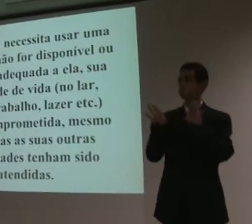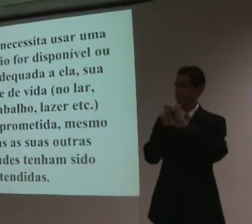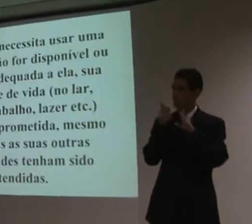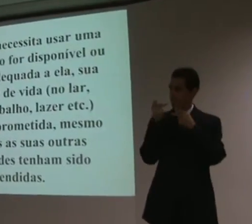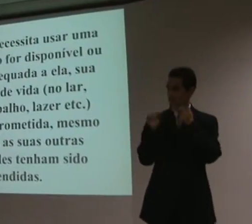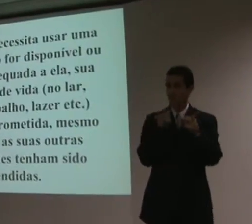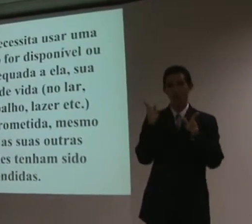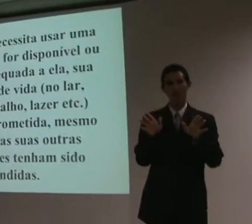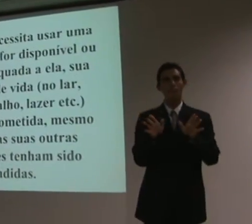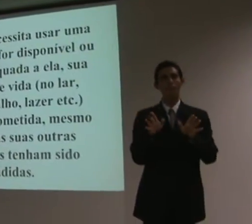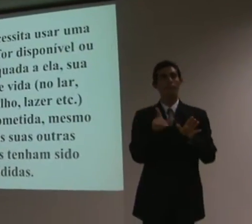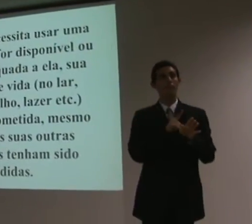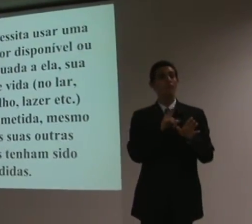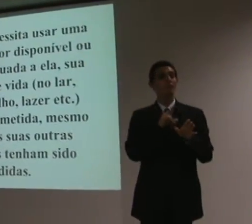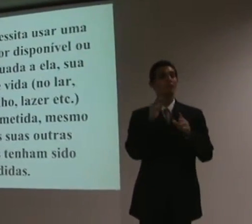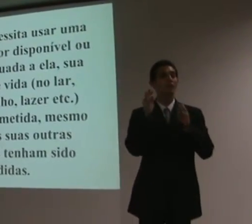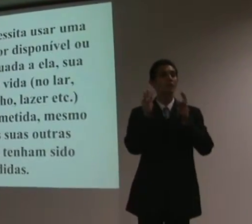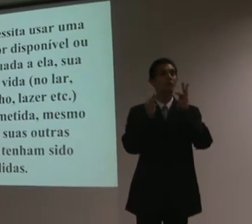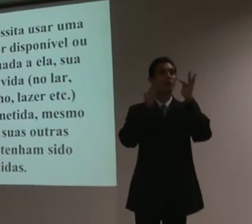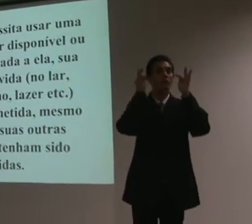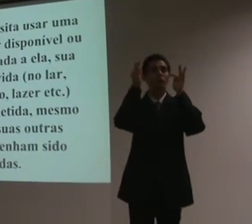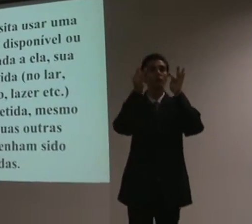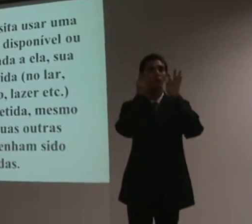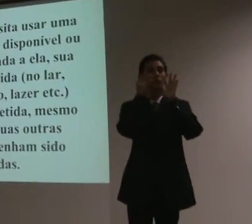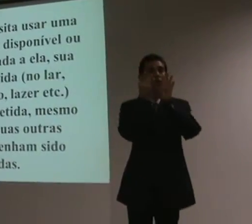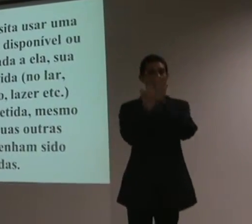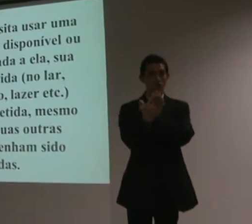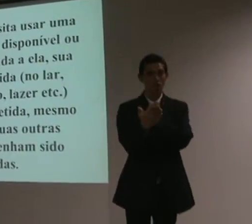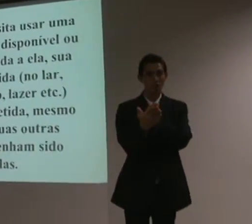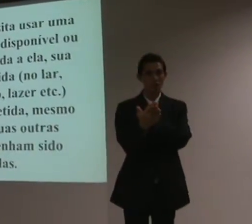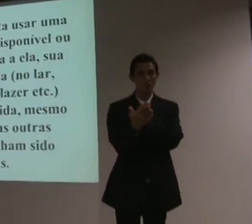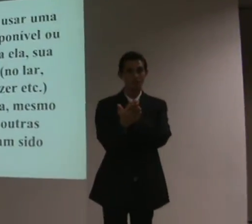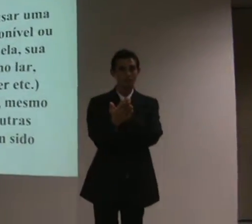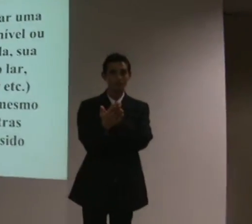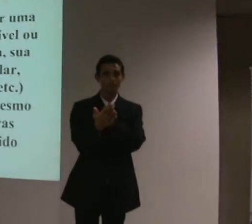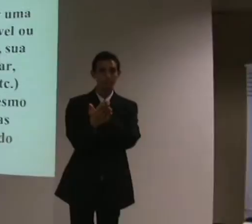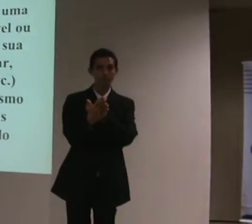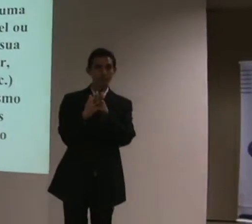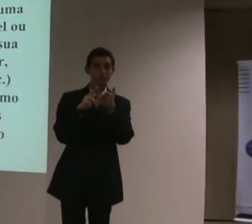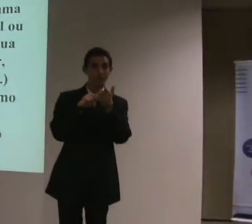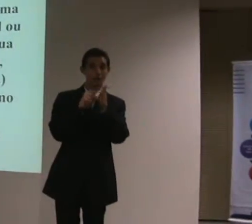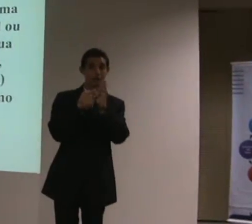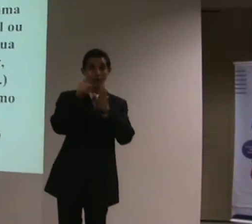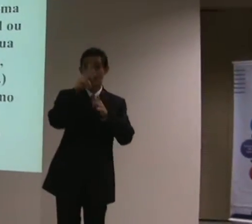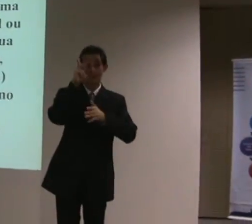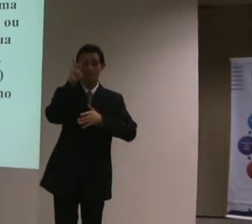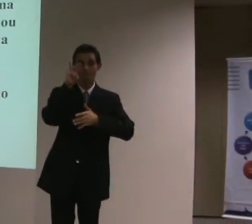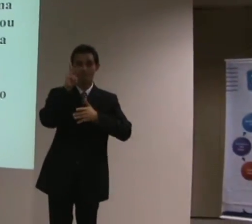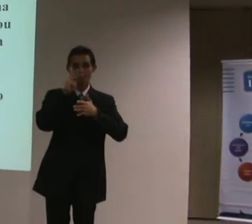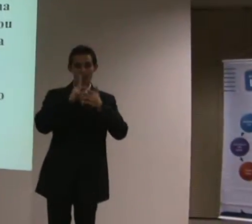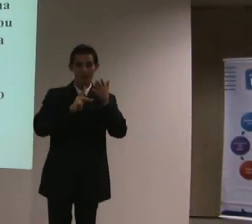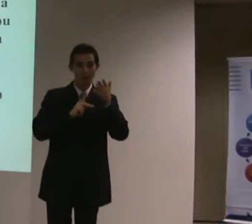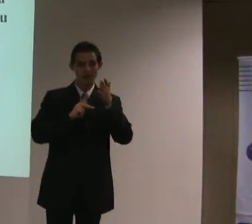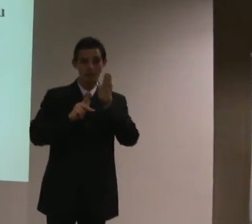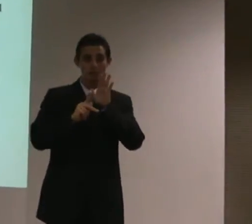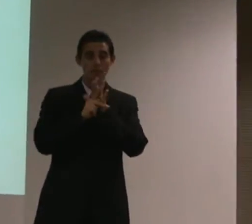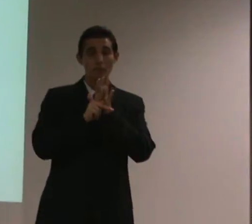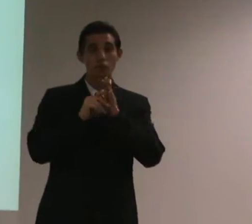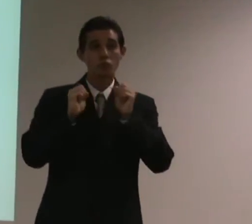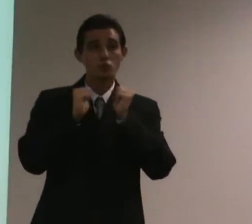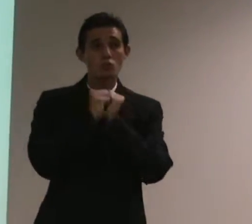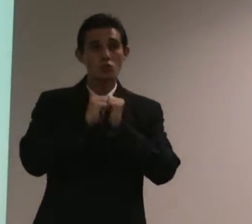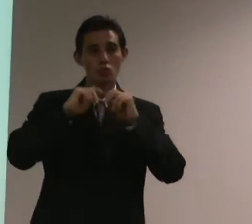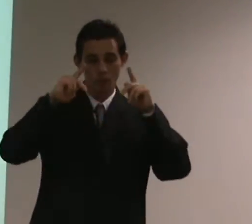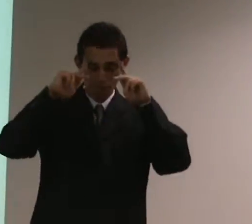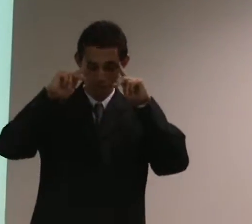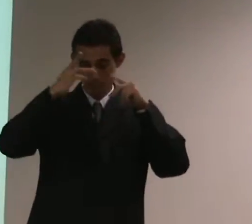A tecnologia assistiva é vista como parte do esquema corporal da pessoa, é parte da